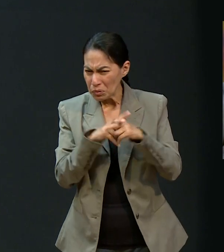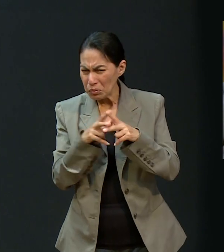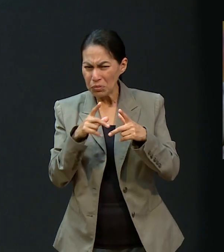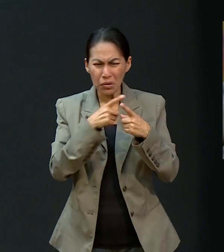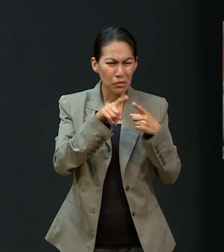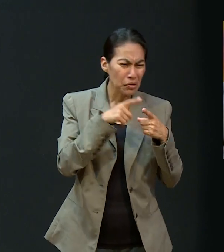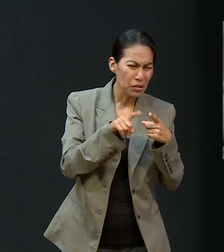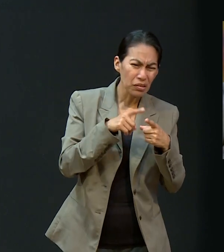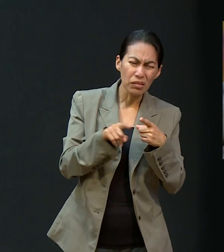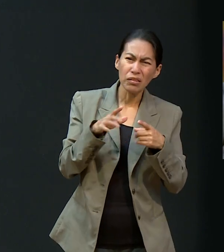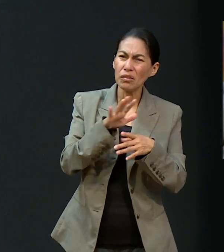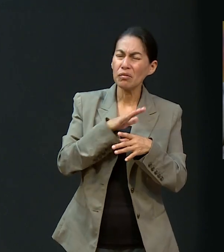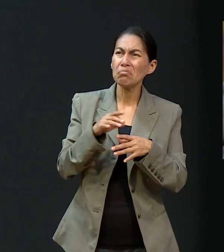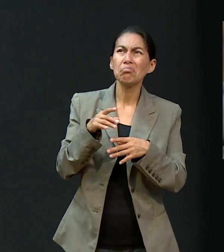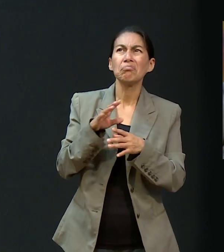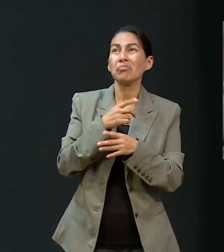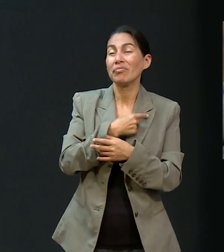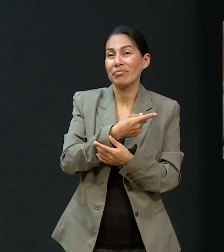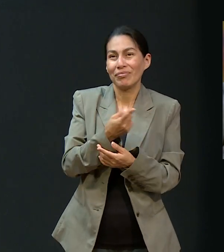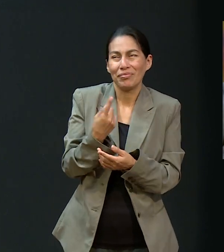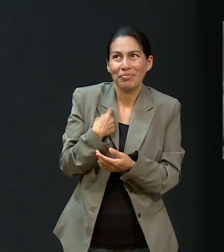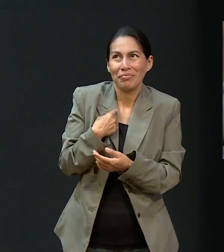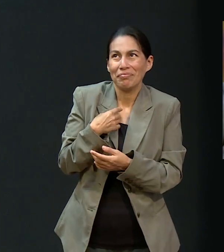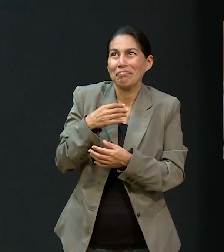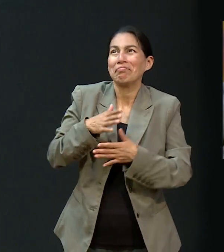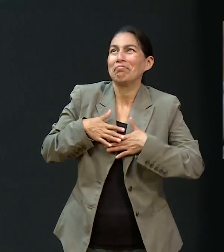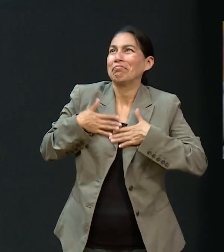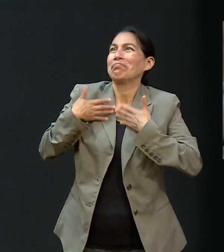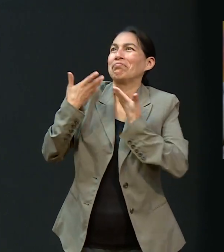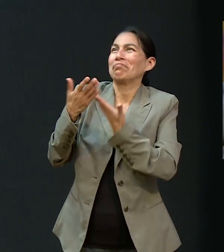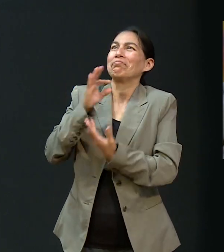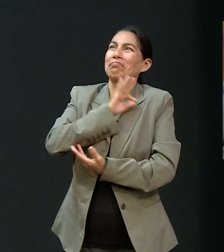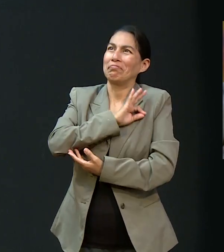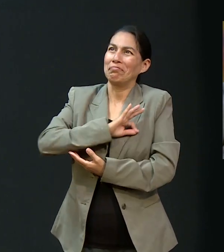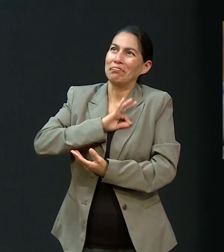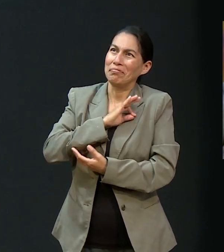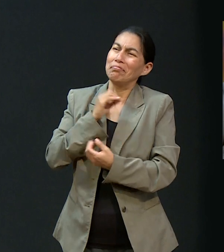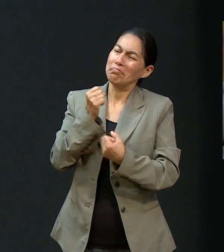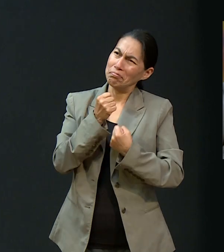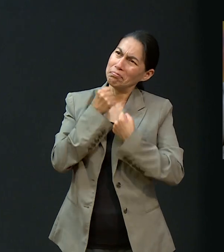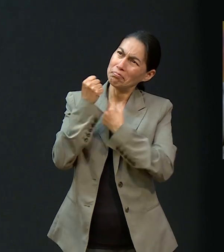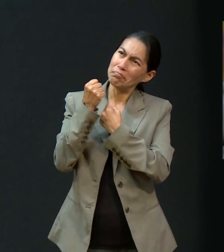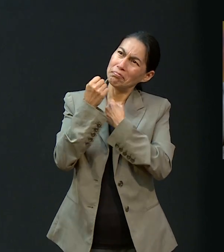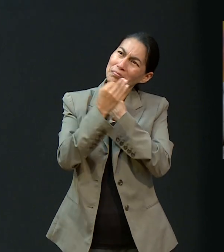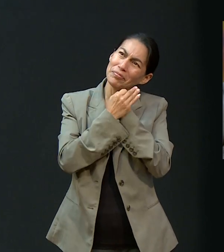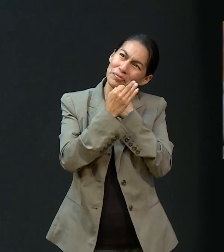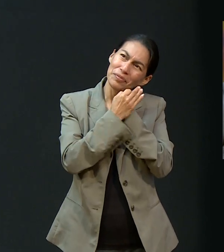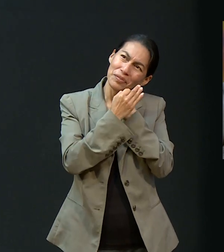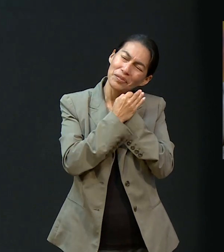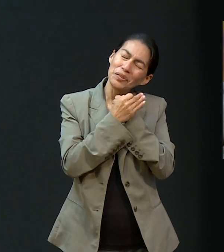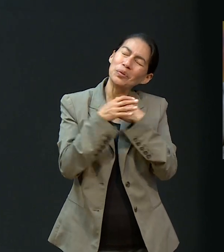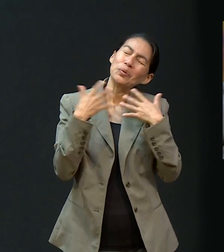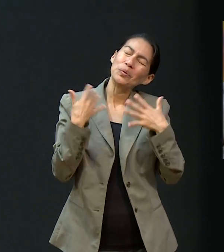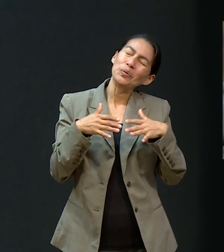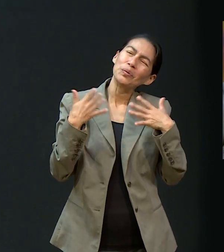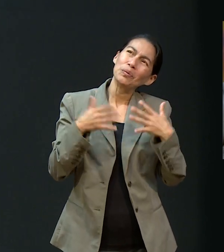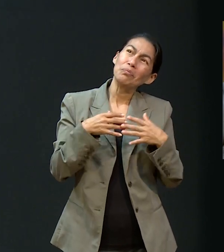esa seguridad de que estamos, pues, seguros con Él, que sea la redundancia, seguros. O sea, por más que